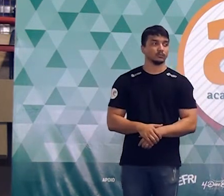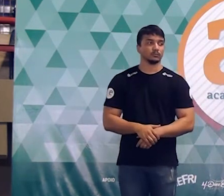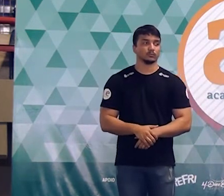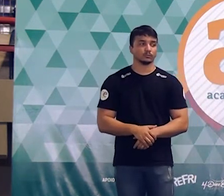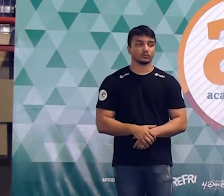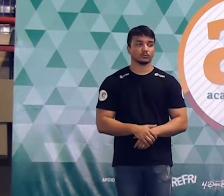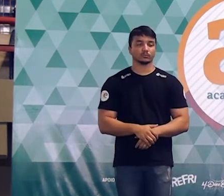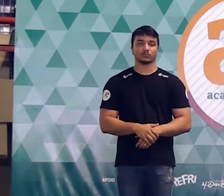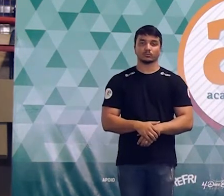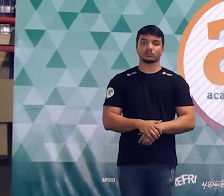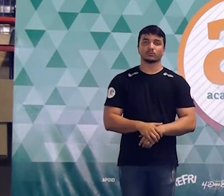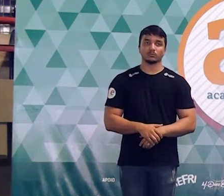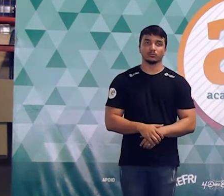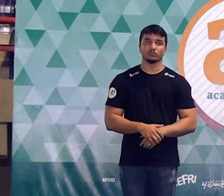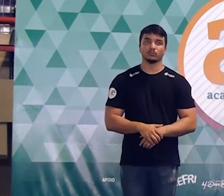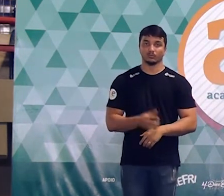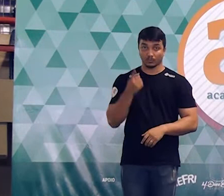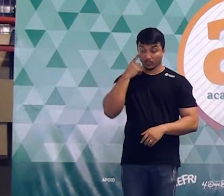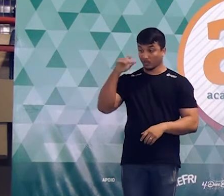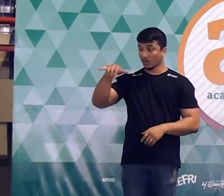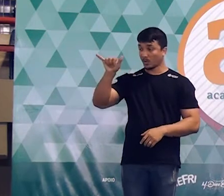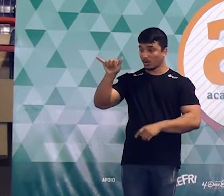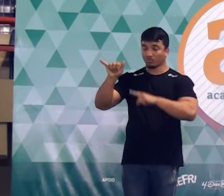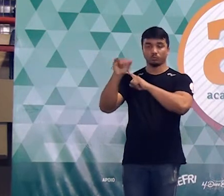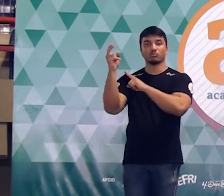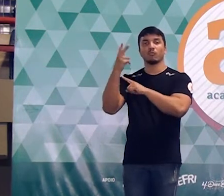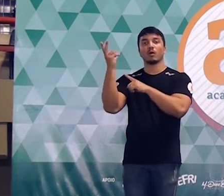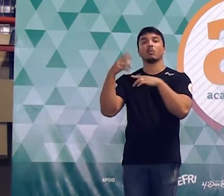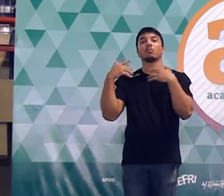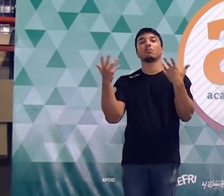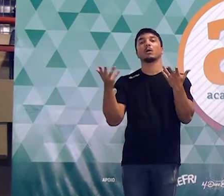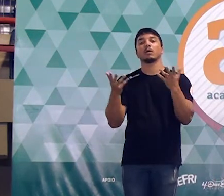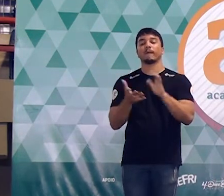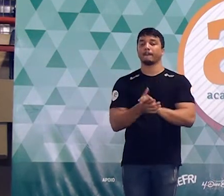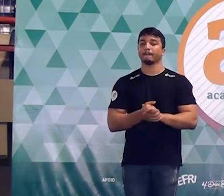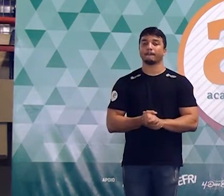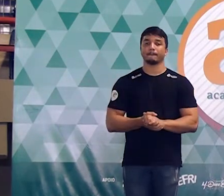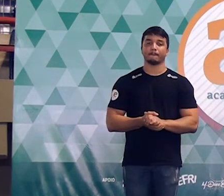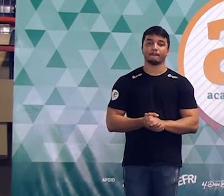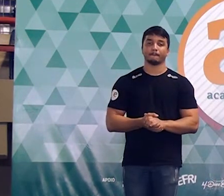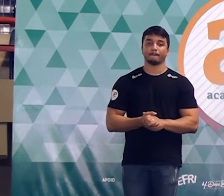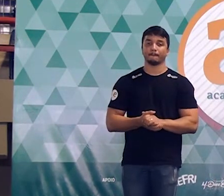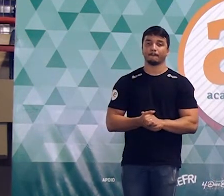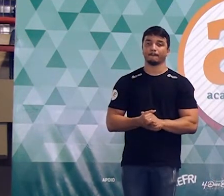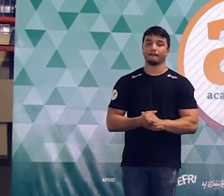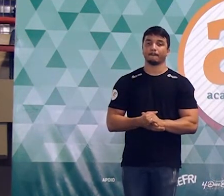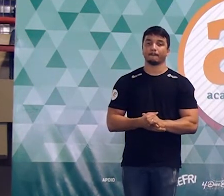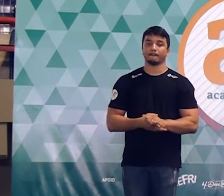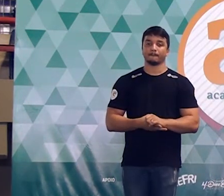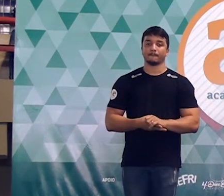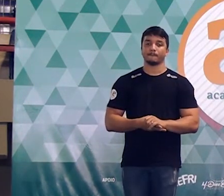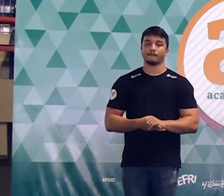aí ó qual é o valor do y isso é importante a próxima parte depois dessa aí é super simples